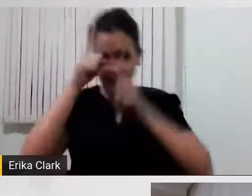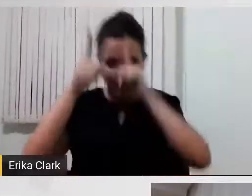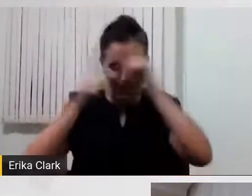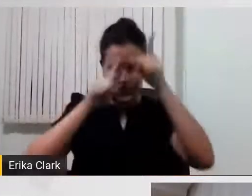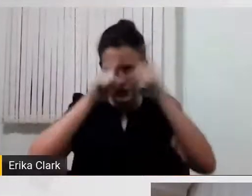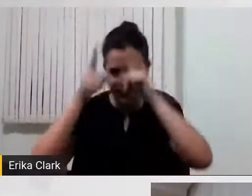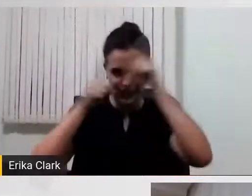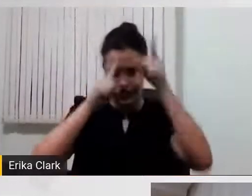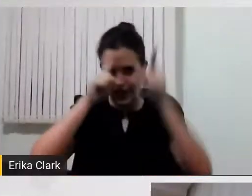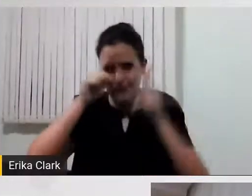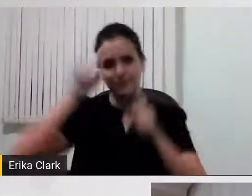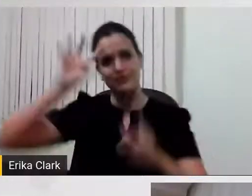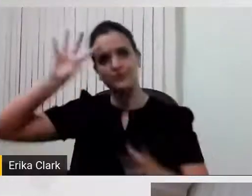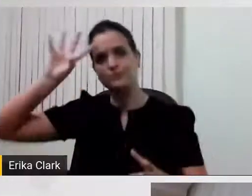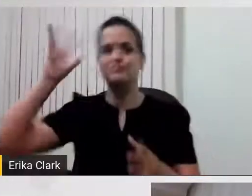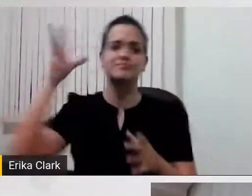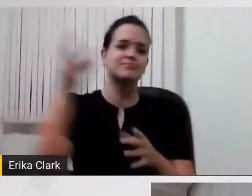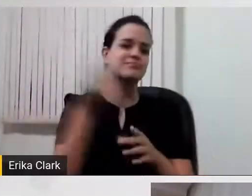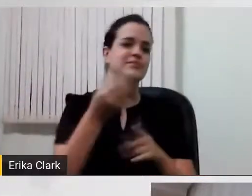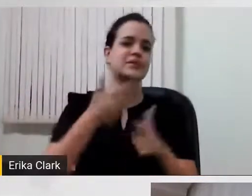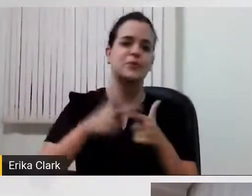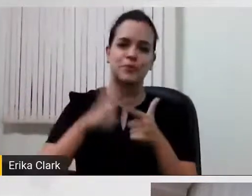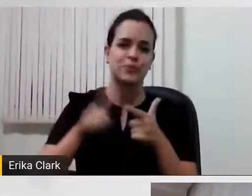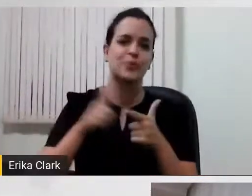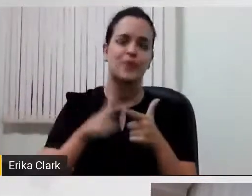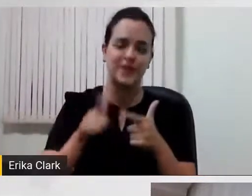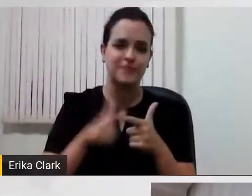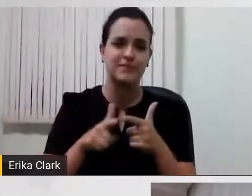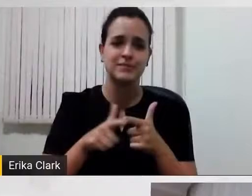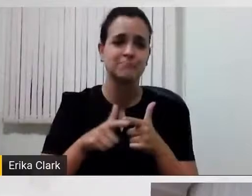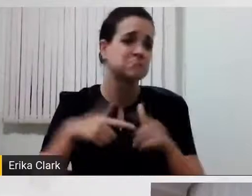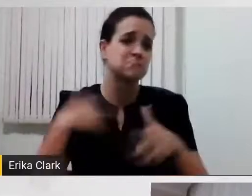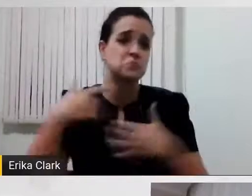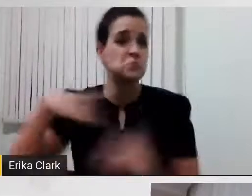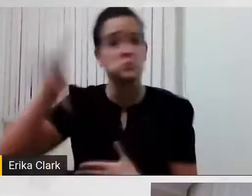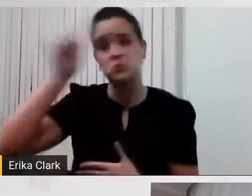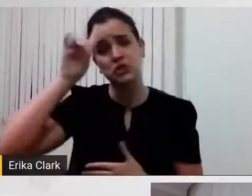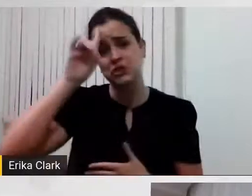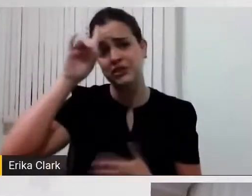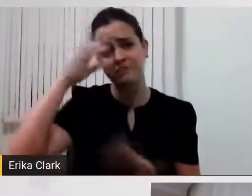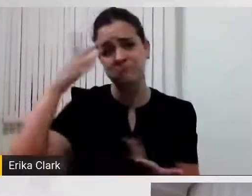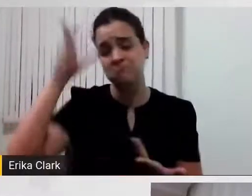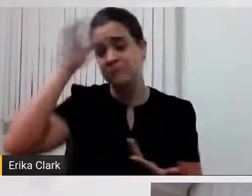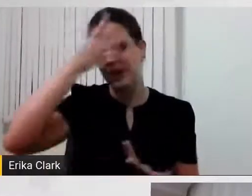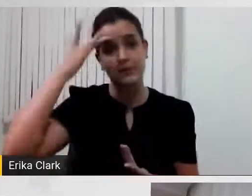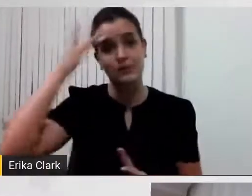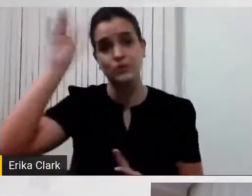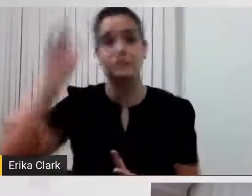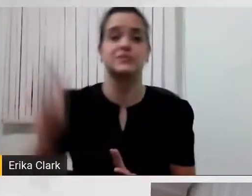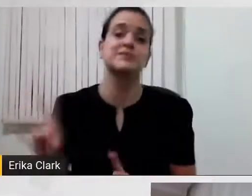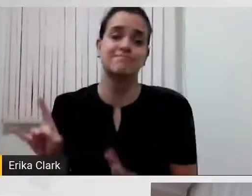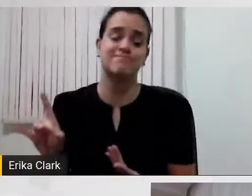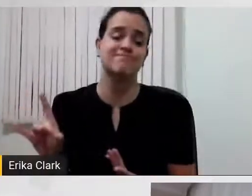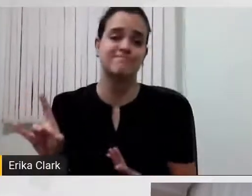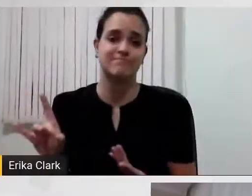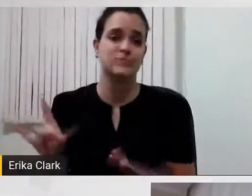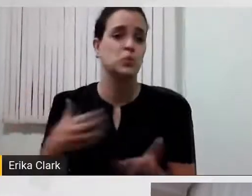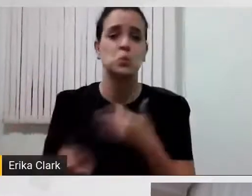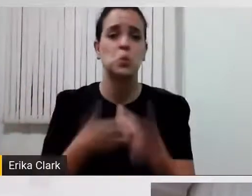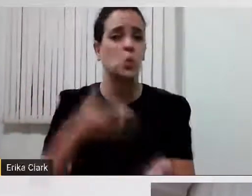problemas de desempenho de função das pessoas com deficiência, de qualquer tipo de deficiência, em todos os contextos,